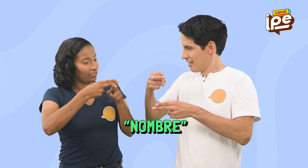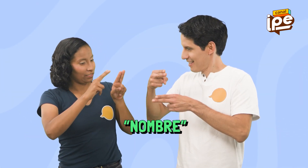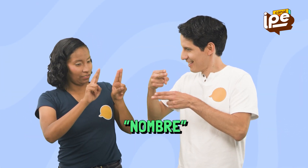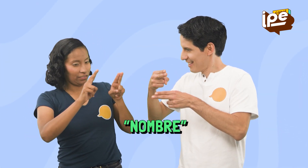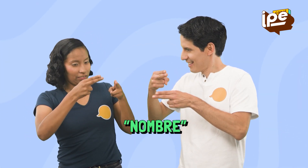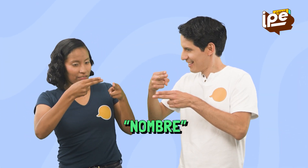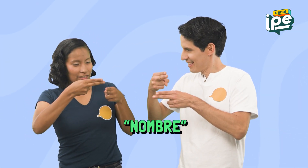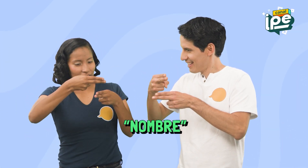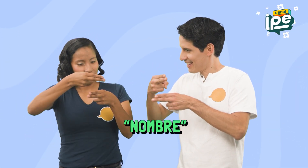la seña para nombre